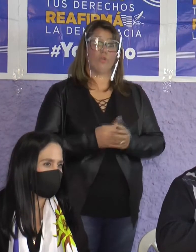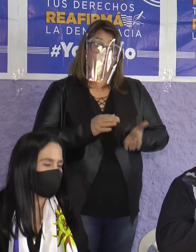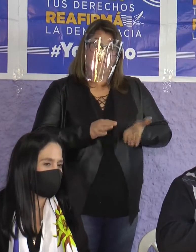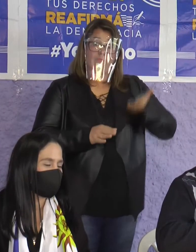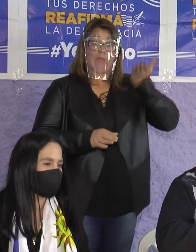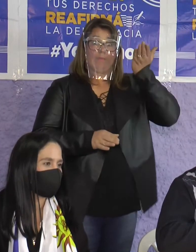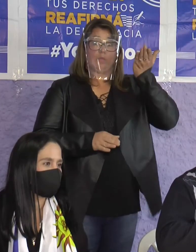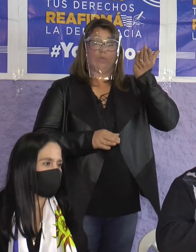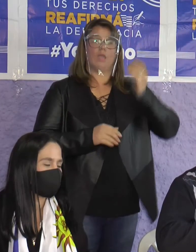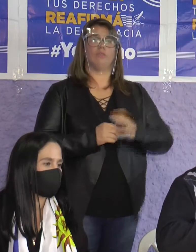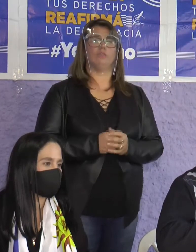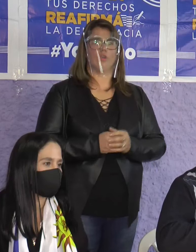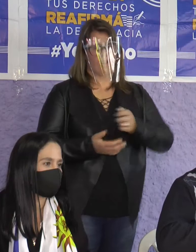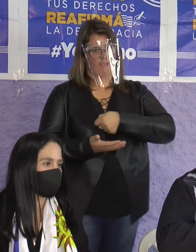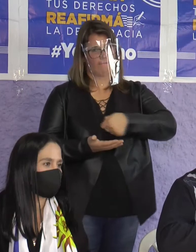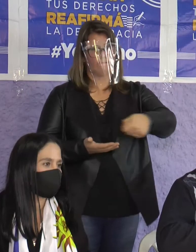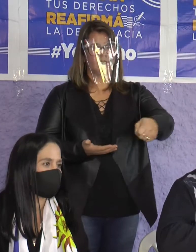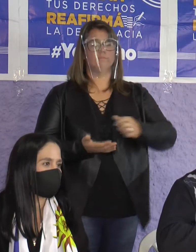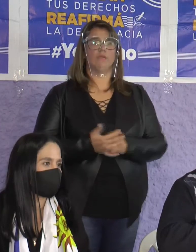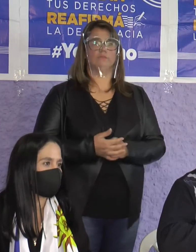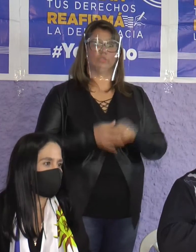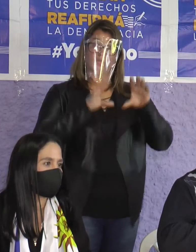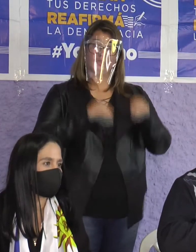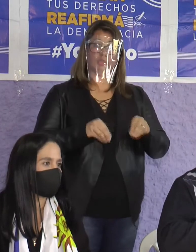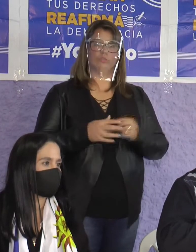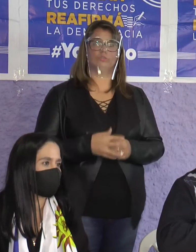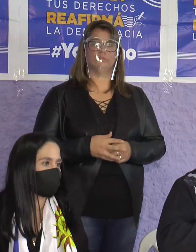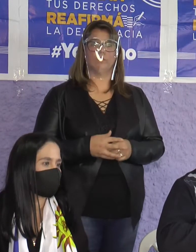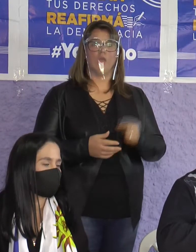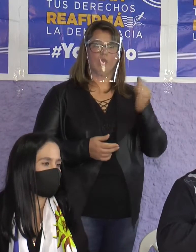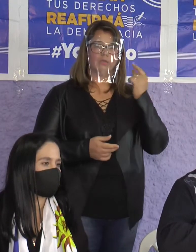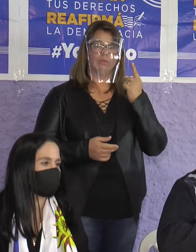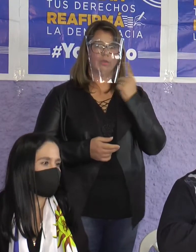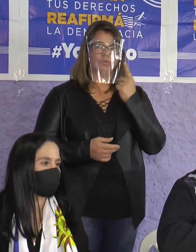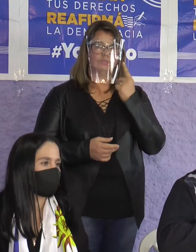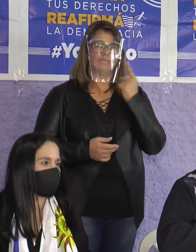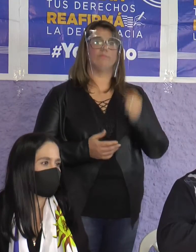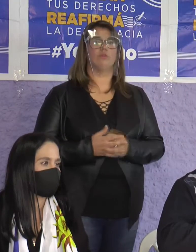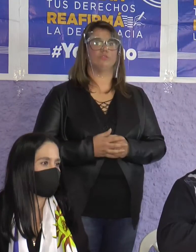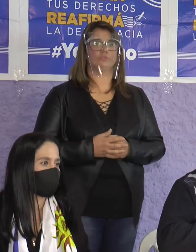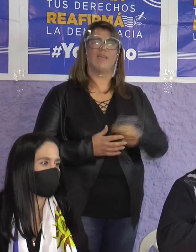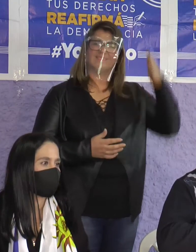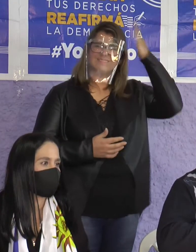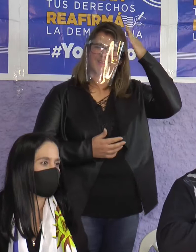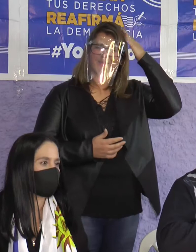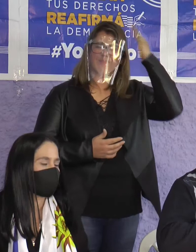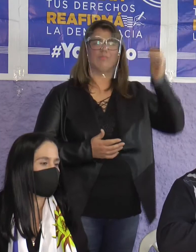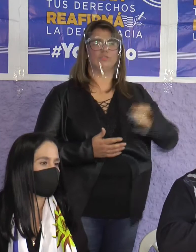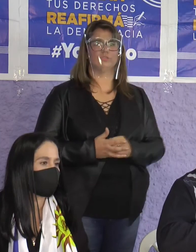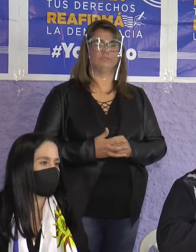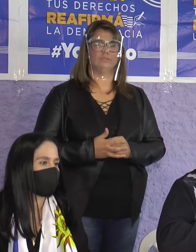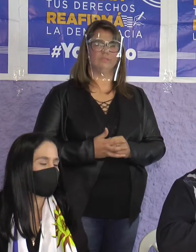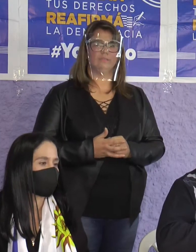firmas como son 9.500 todos conocemos y sabemos que existe un gran pensamiento